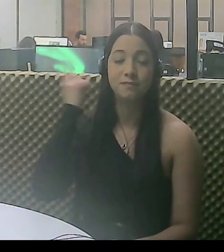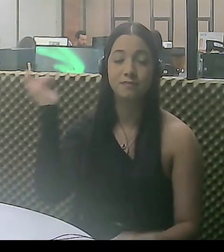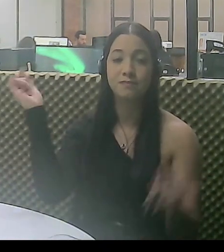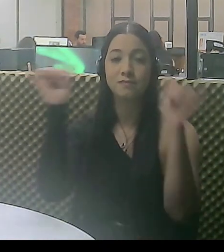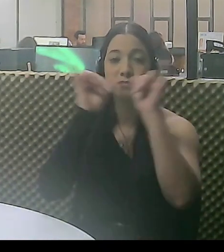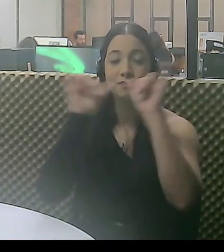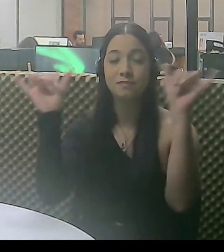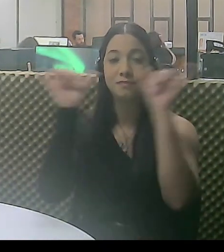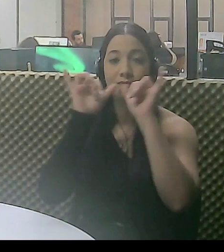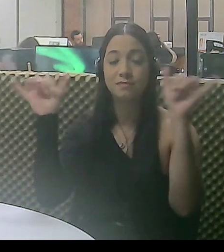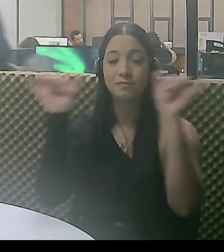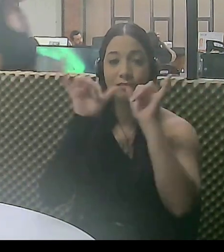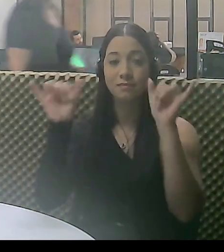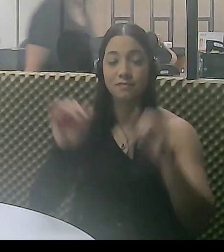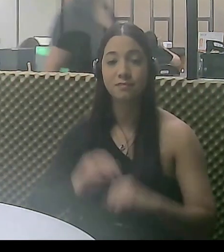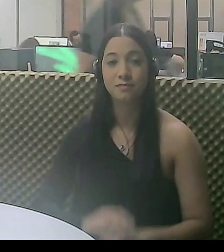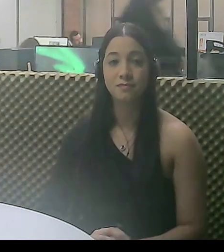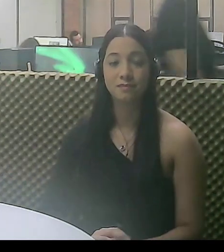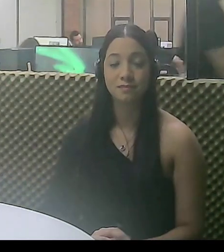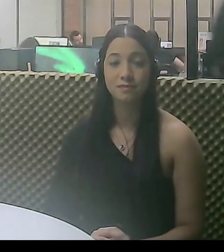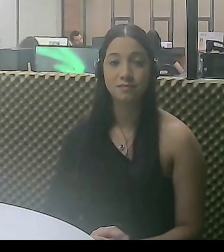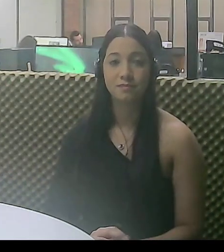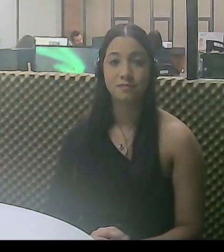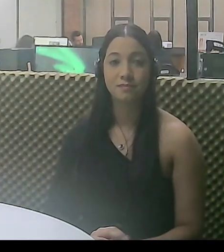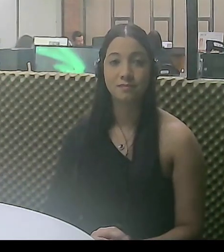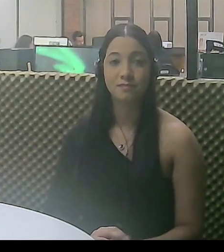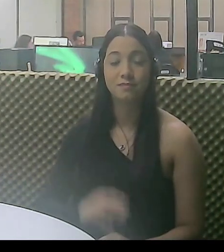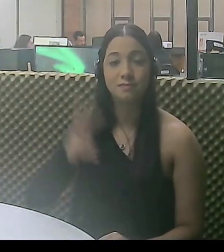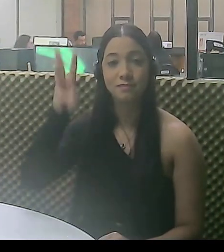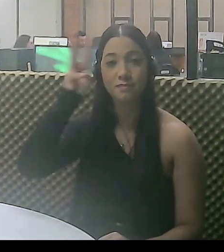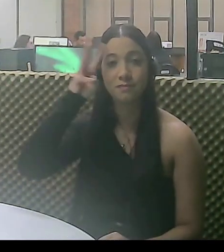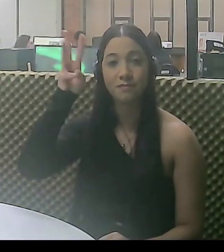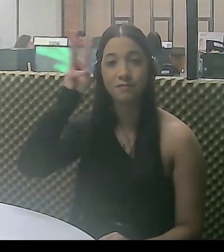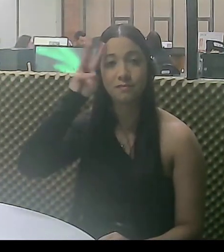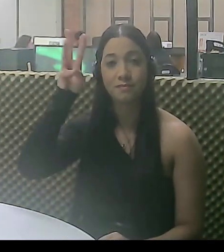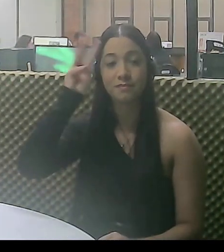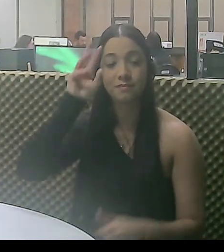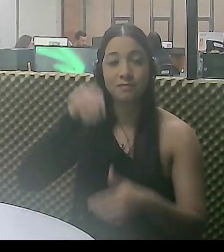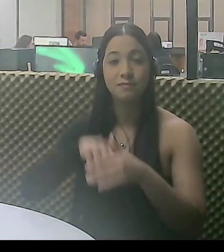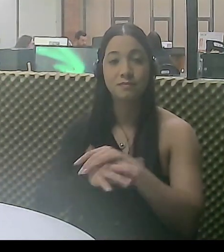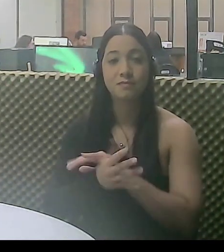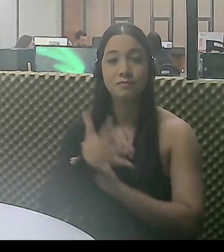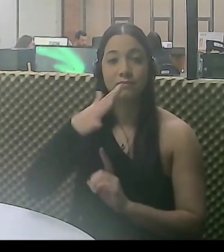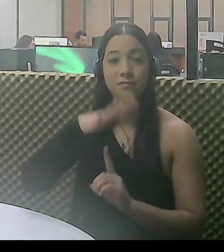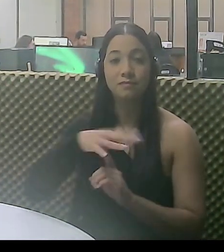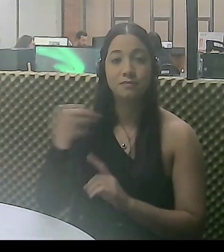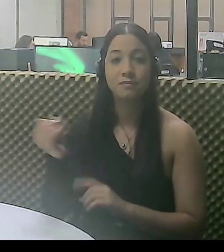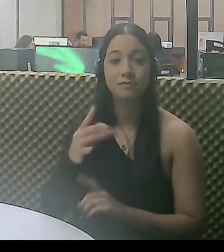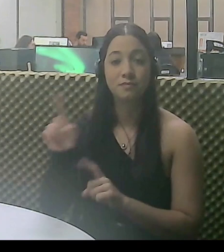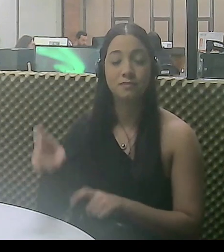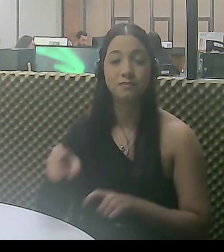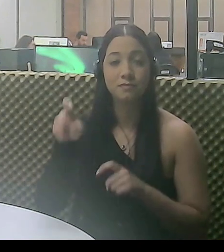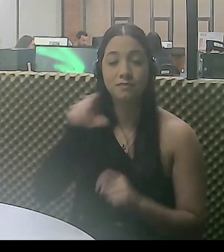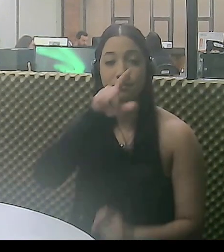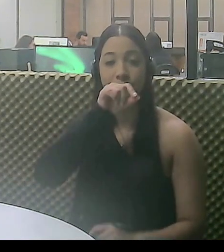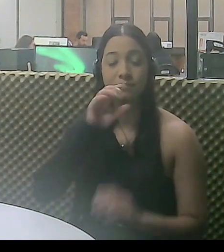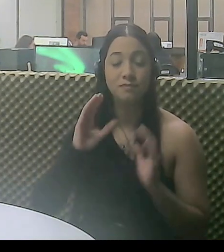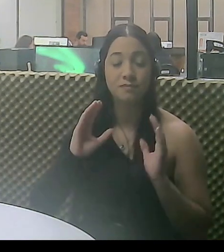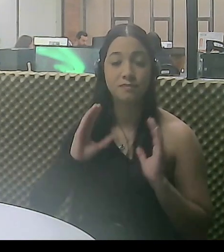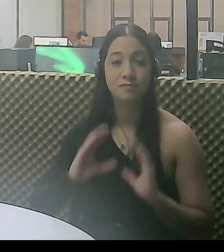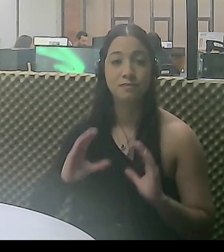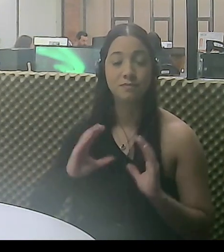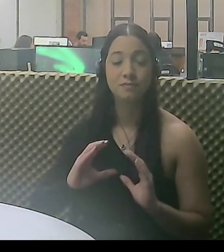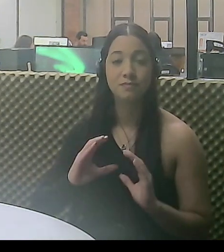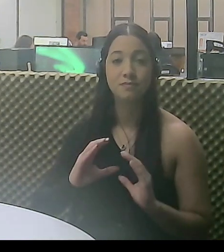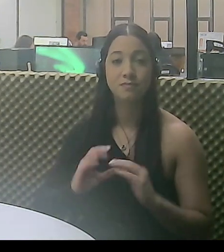Cheiro de Notícias Toda terça é dia da tradicional feira Novo Agro no Parque do Sabiá. A estrutura é